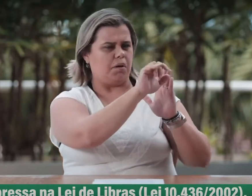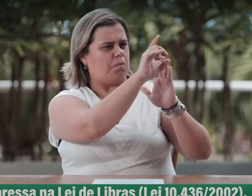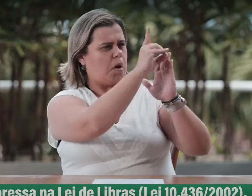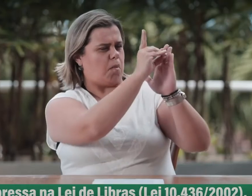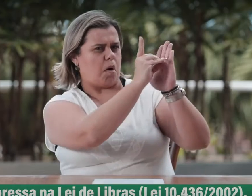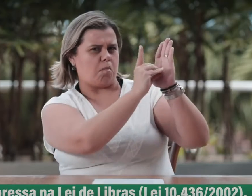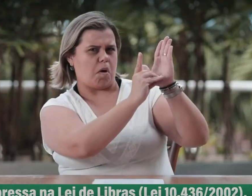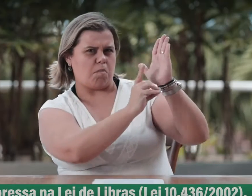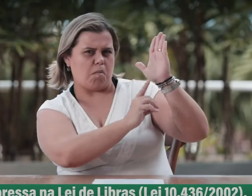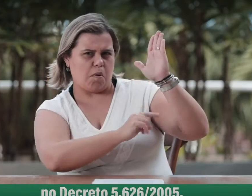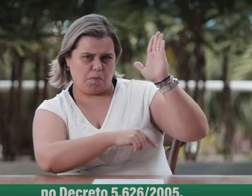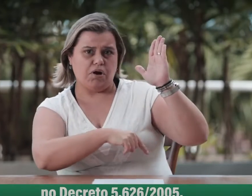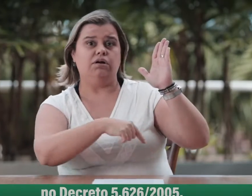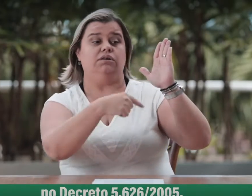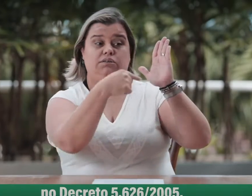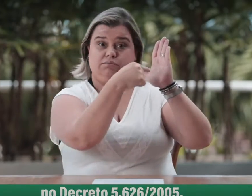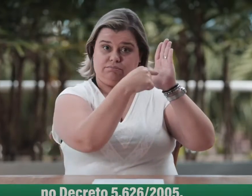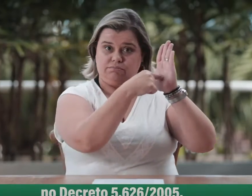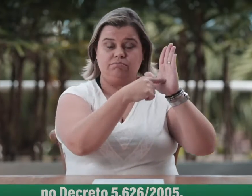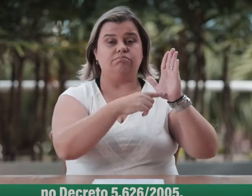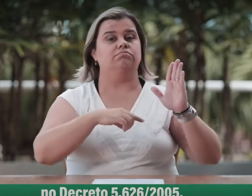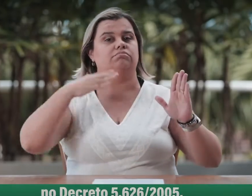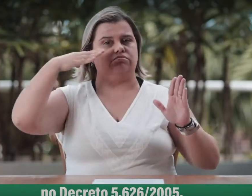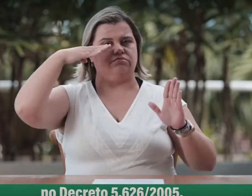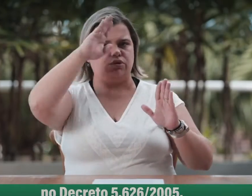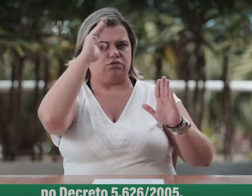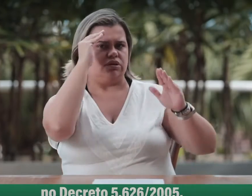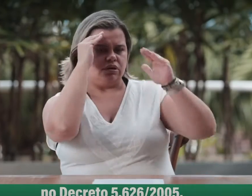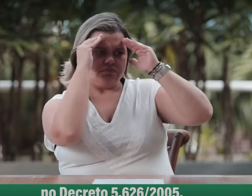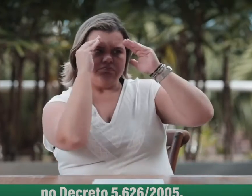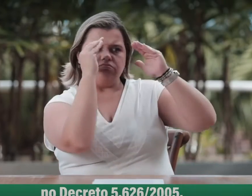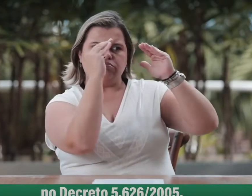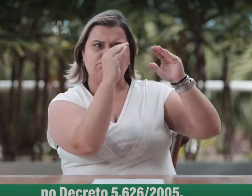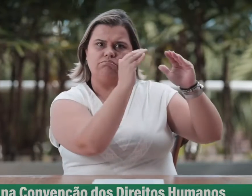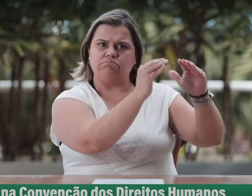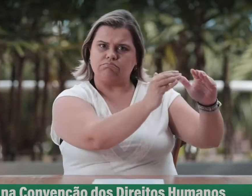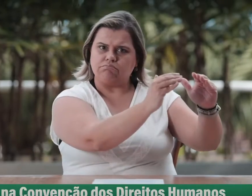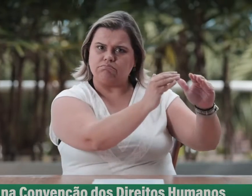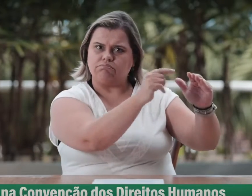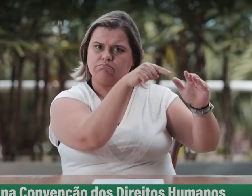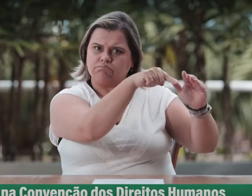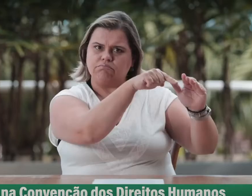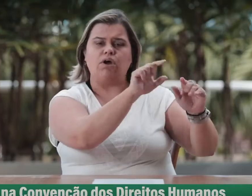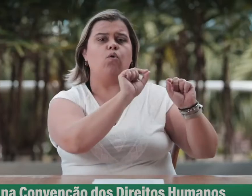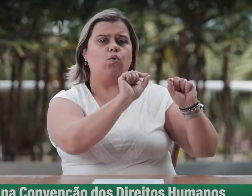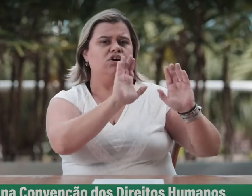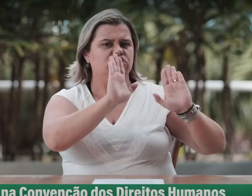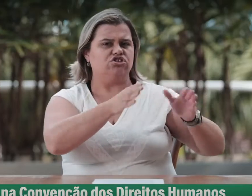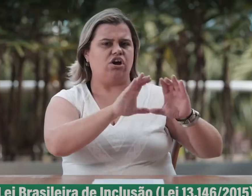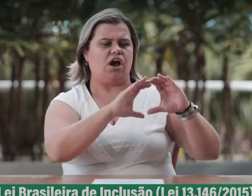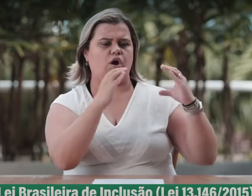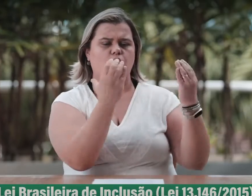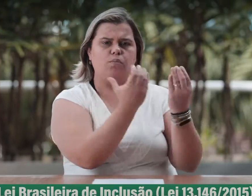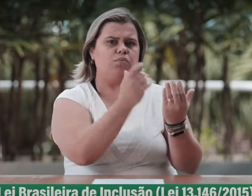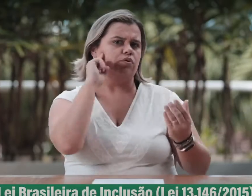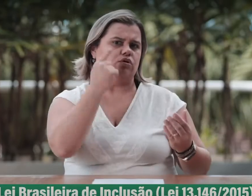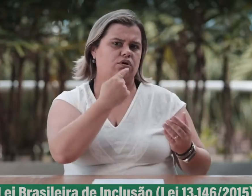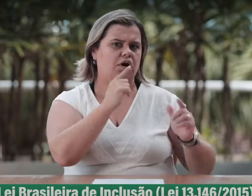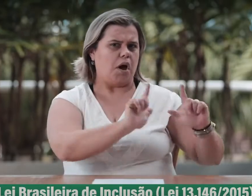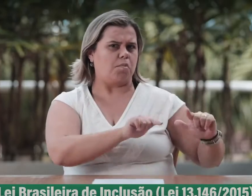-2002, no Decreto 5.626-2005, na Convenção dos Direitos Humanos e na Lei Brasileira de Inclusão,